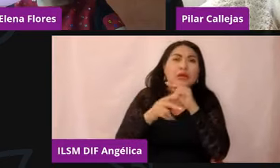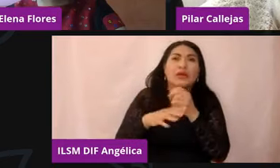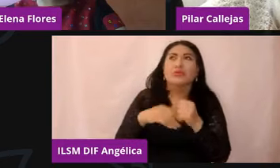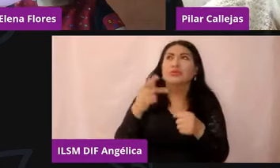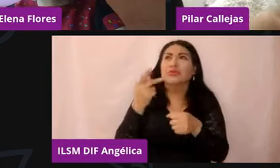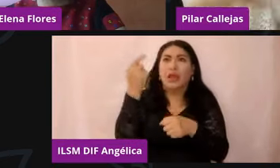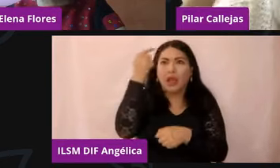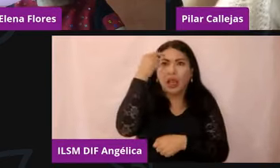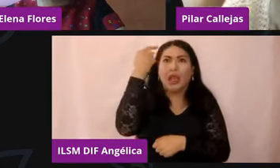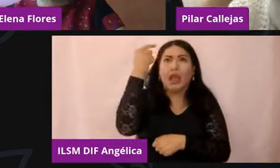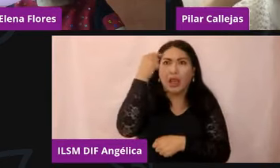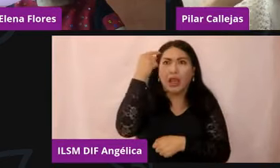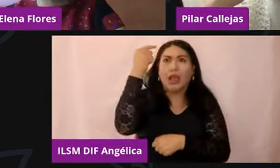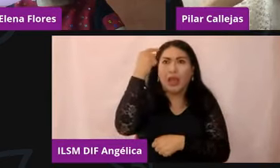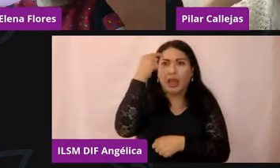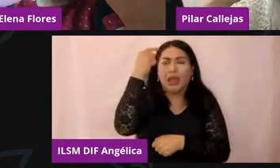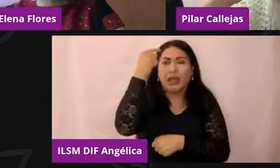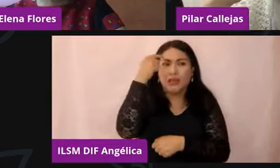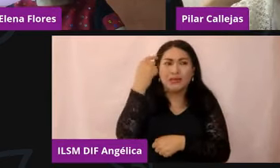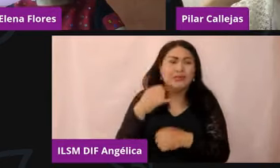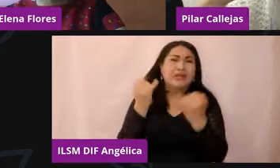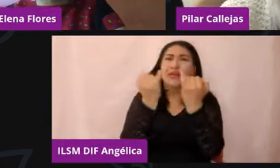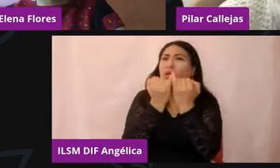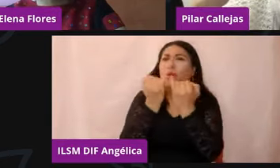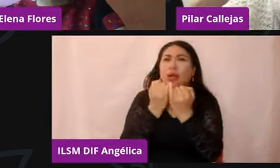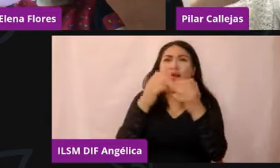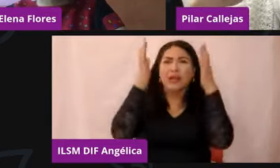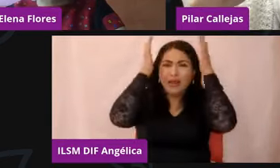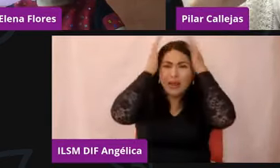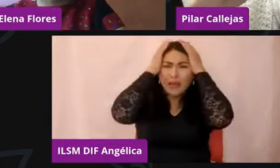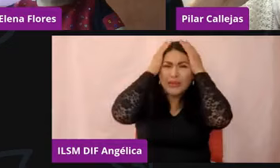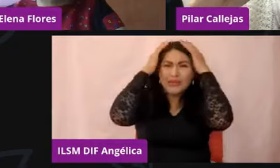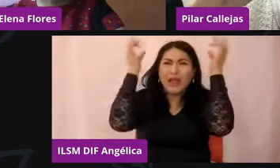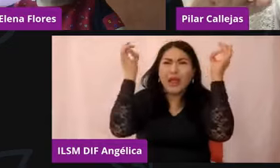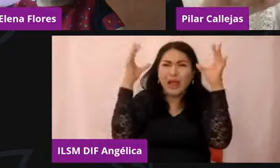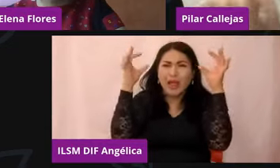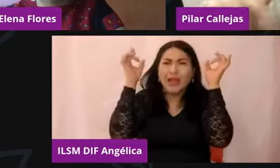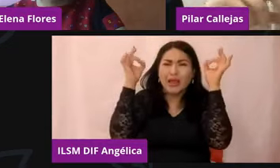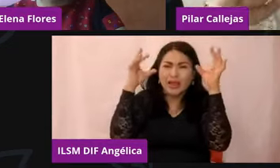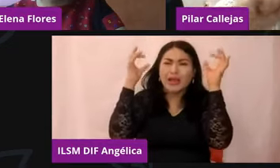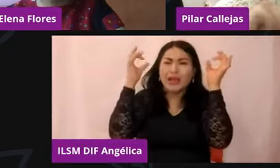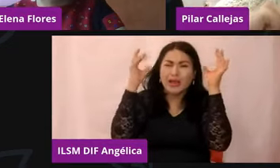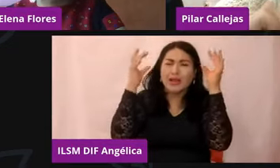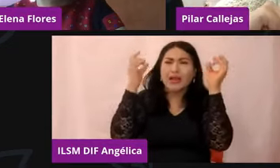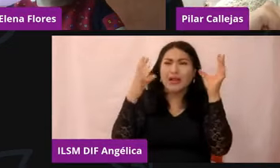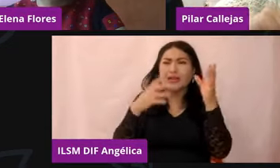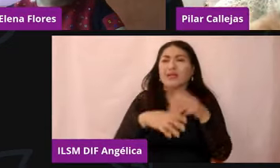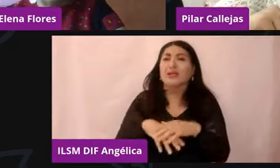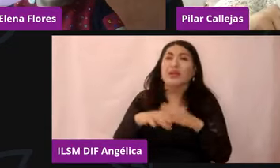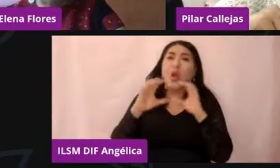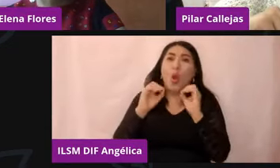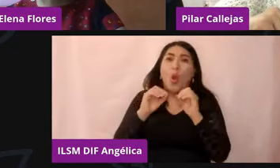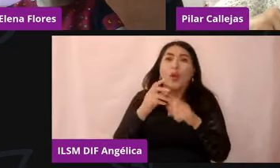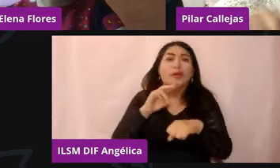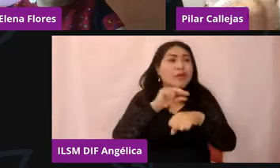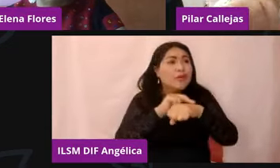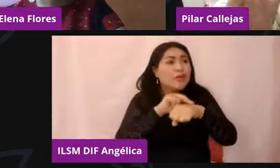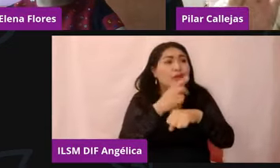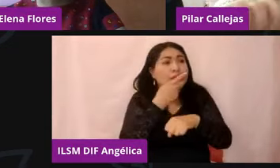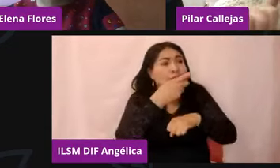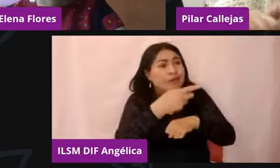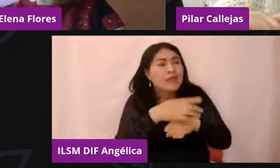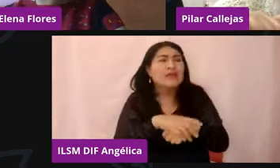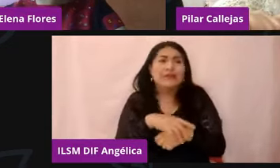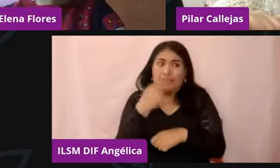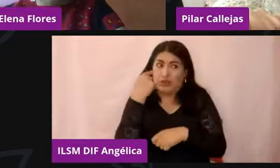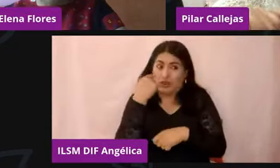pasar, me duele todo el tiempo la cabeza, ¿no? Fíjese doctora que me he notado y que por